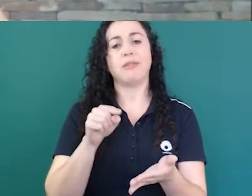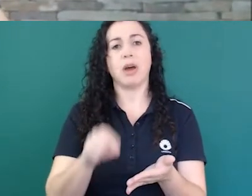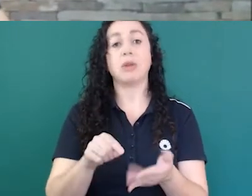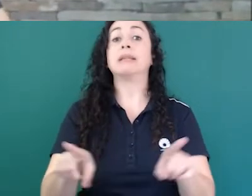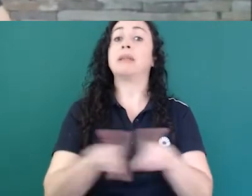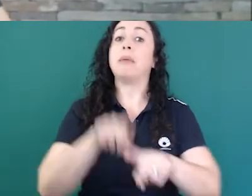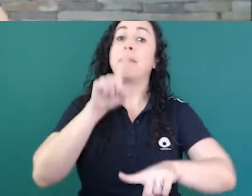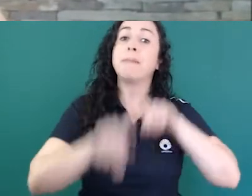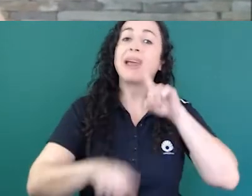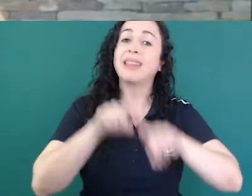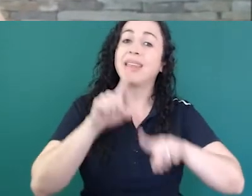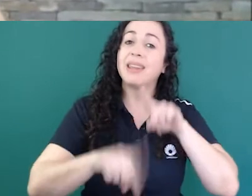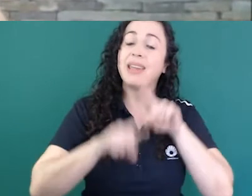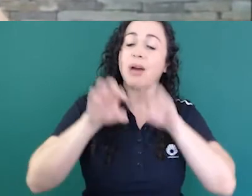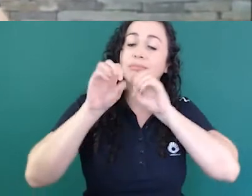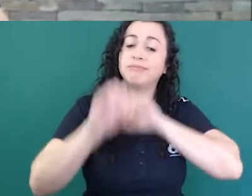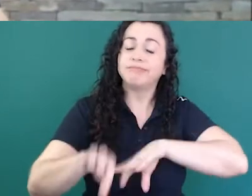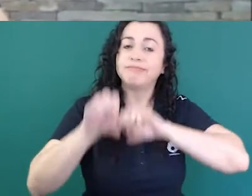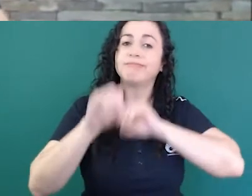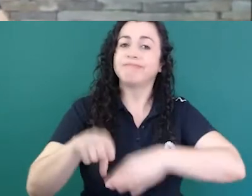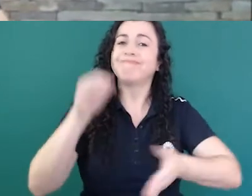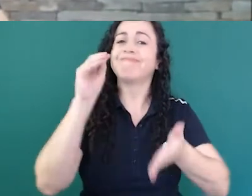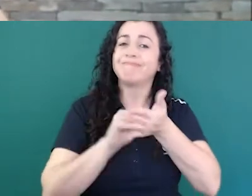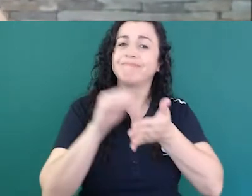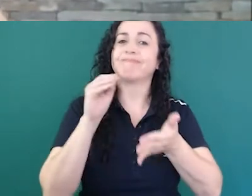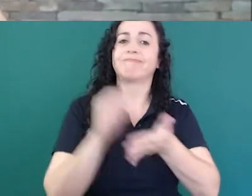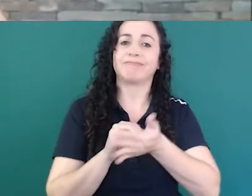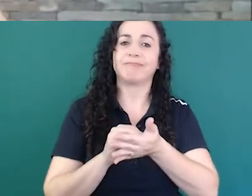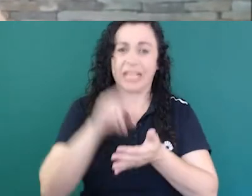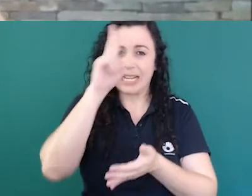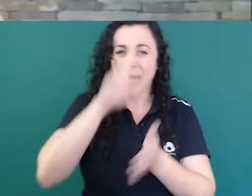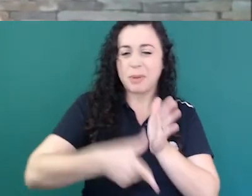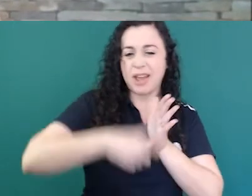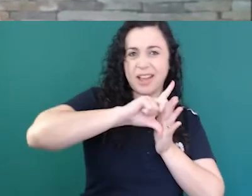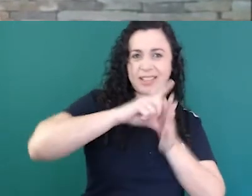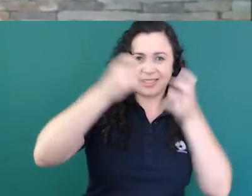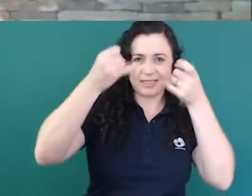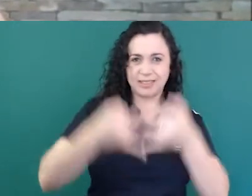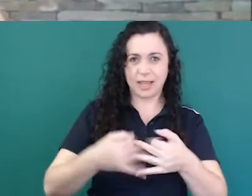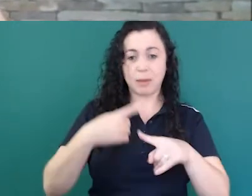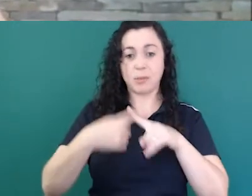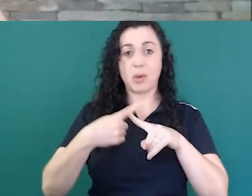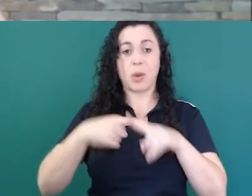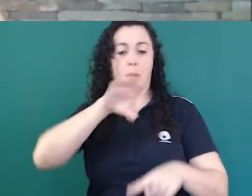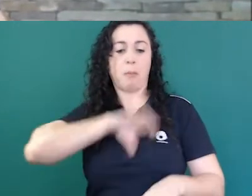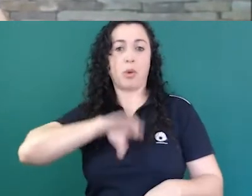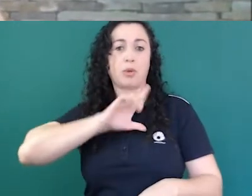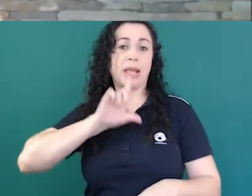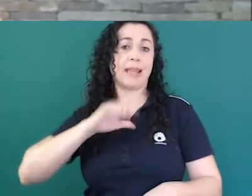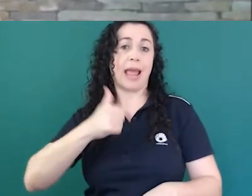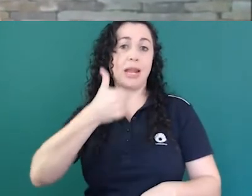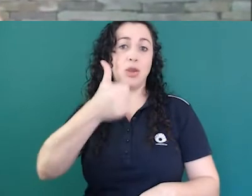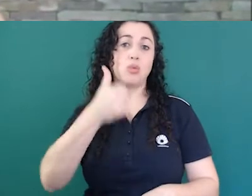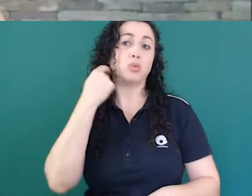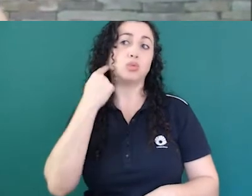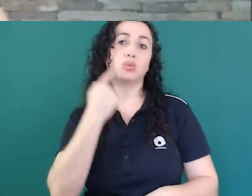a gente estava falando antes o português não é a primeira língua do sujeito surdo é a libras então